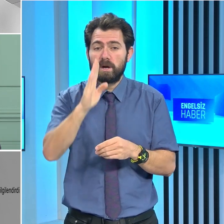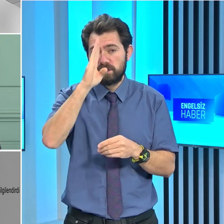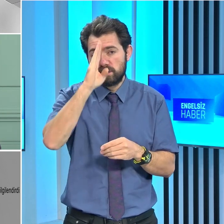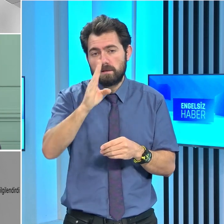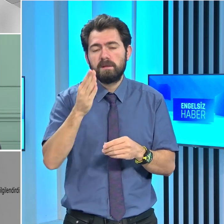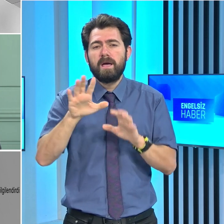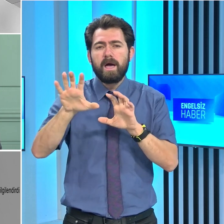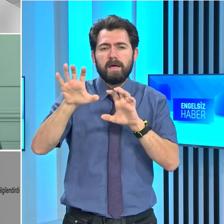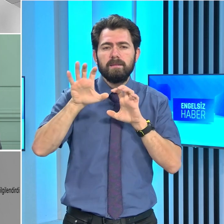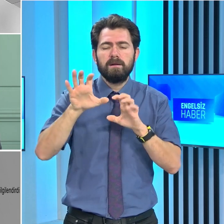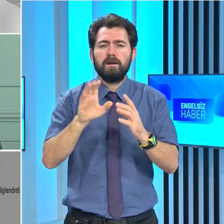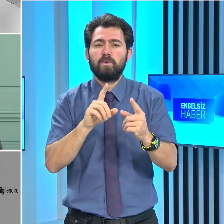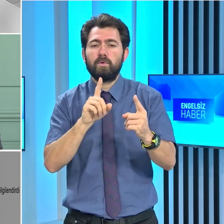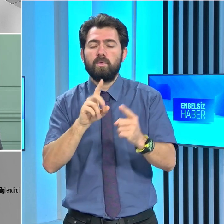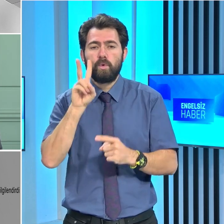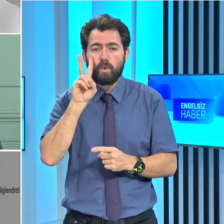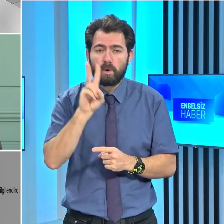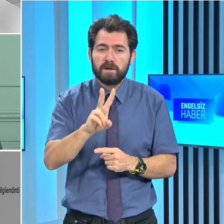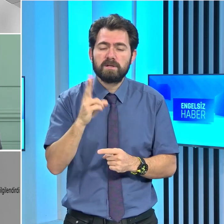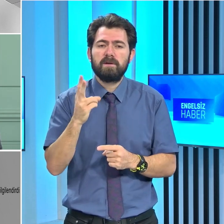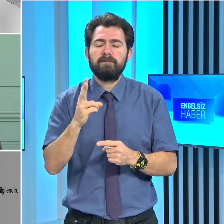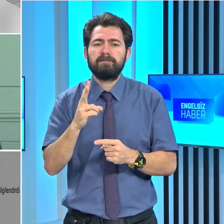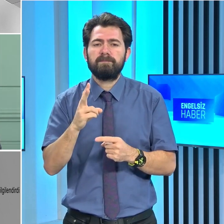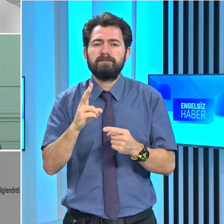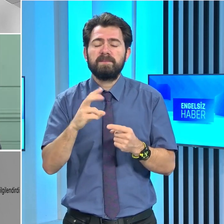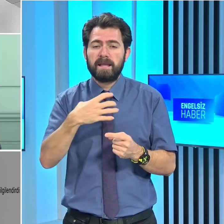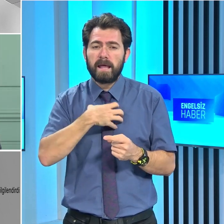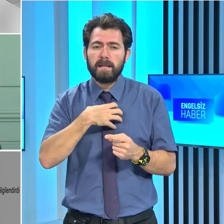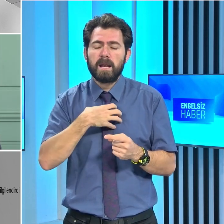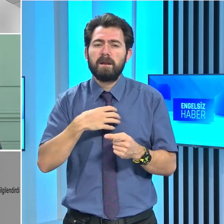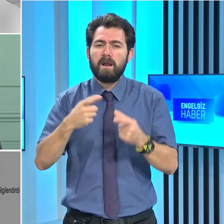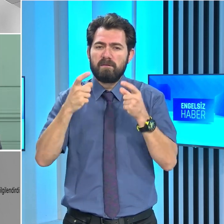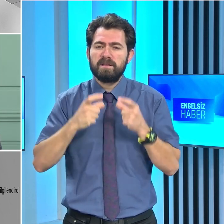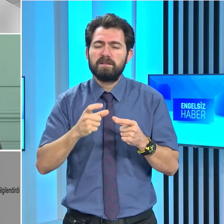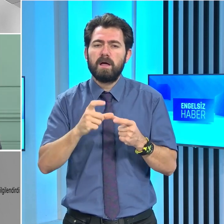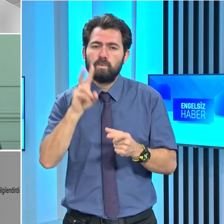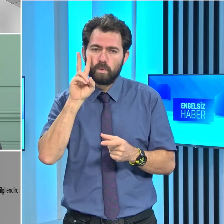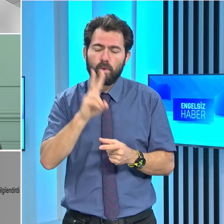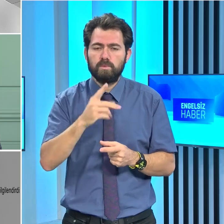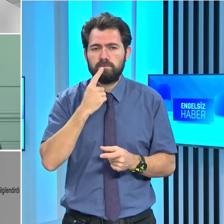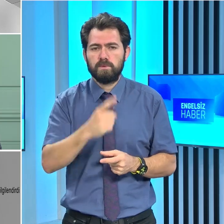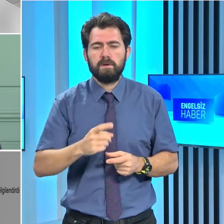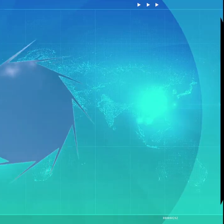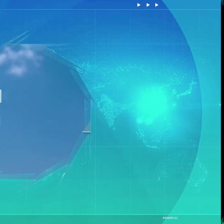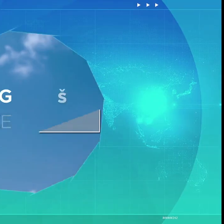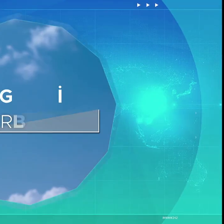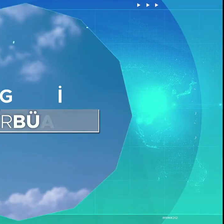etkilerle karşı karşıya kalınacağının, kendileri açısından aşikar olduğunu söyledi.